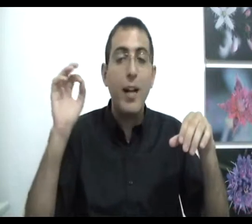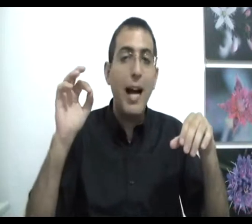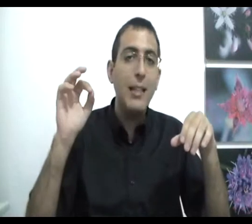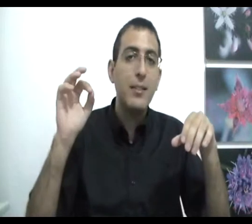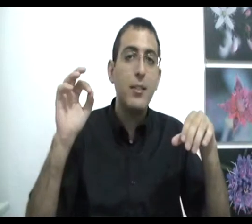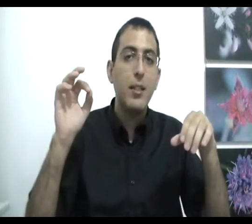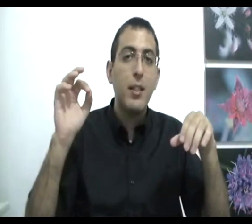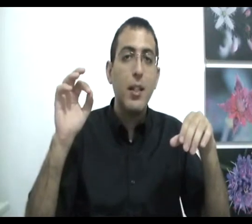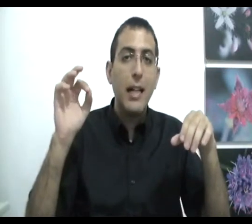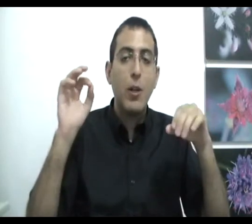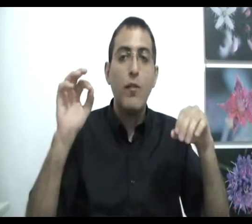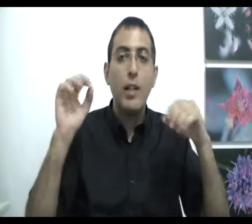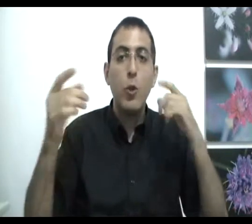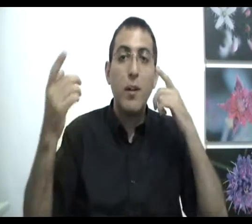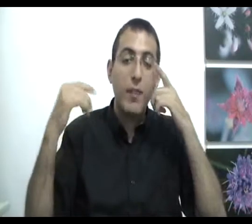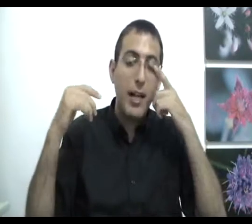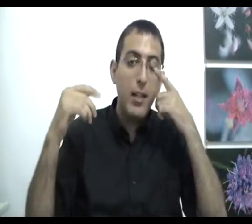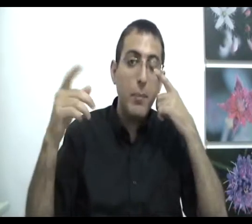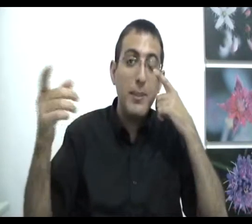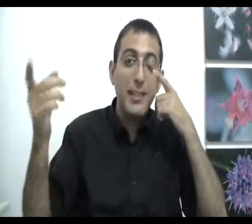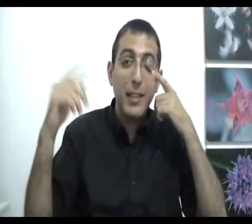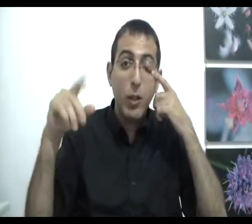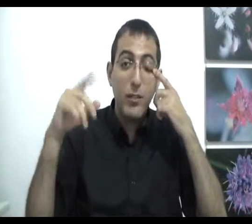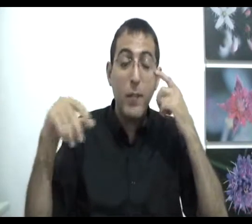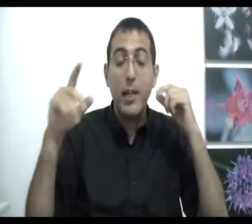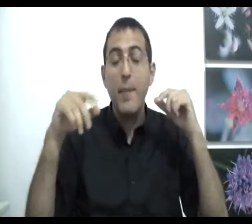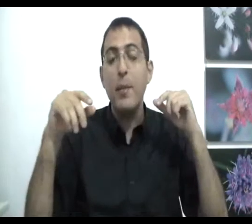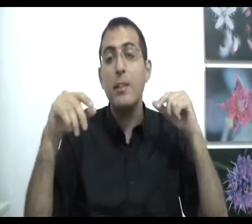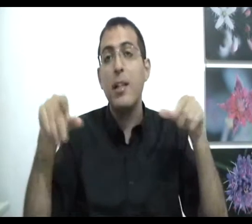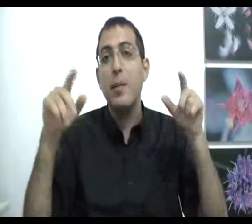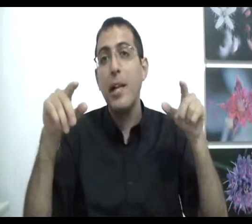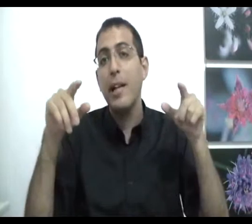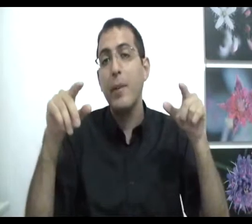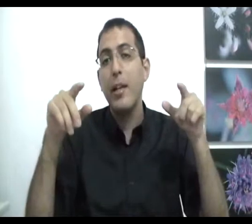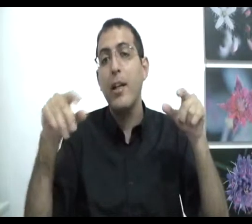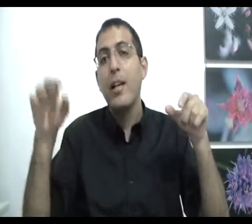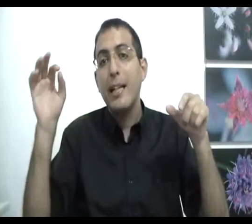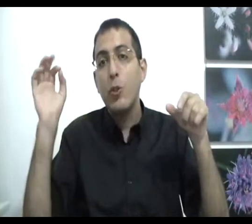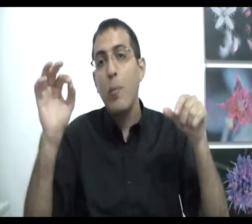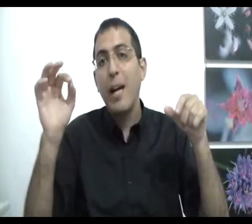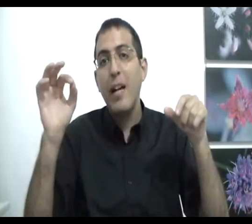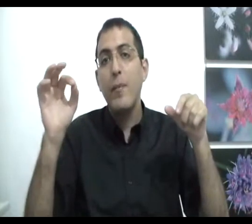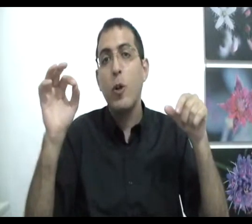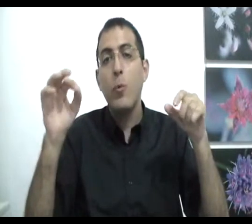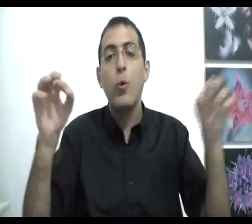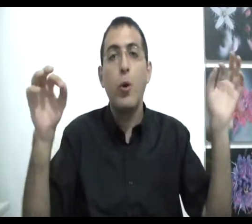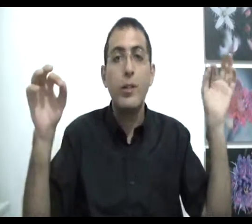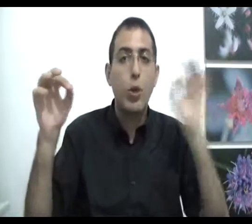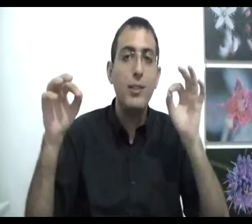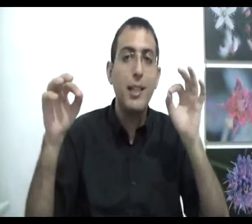ואז אתה חווה כלום, אבל במסגר את כל הדברים הקיימים צריך לדמיין גם כן את כל מרחב המקום כולו את כל ציר